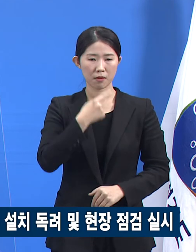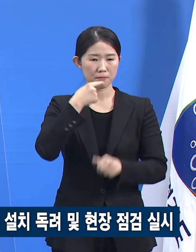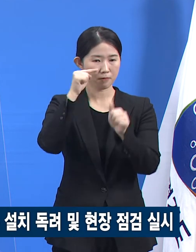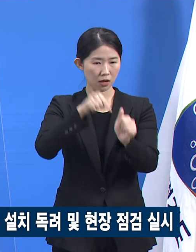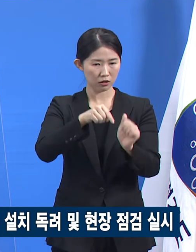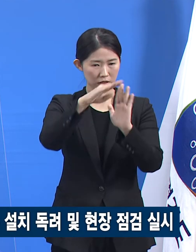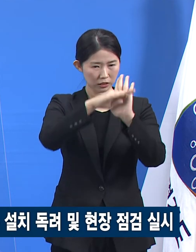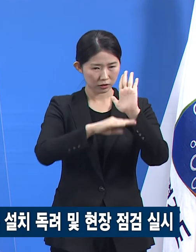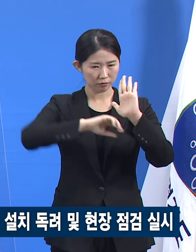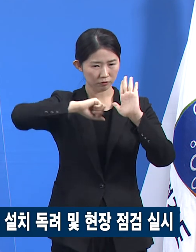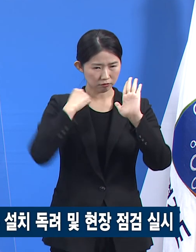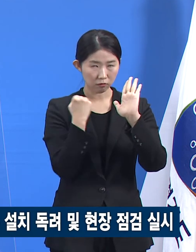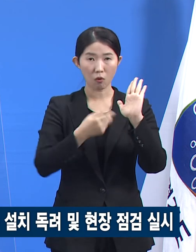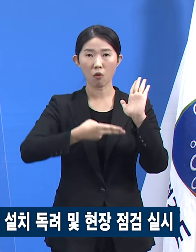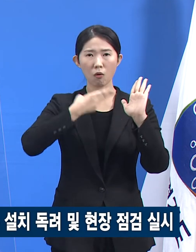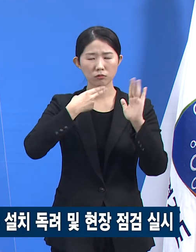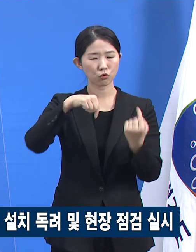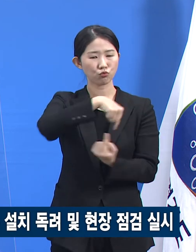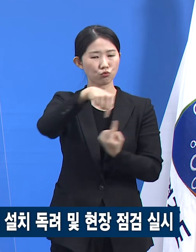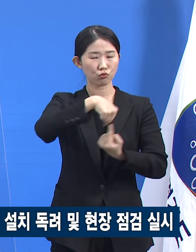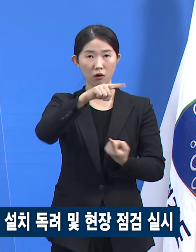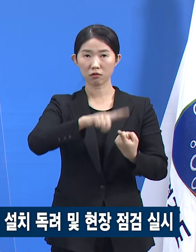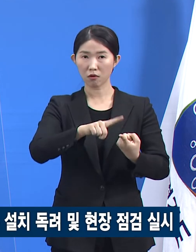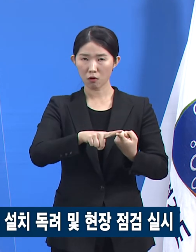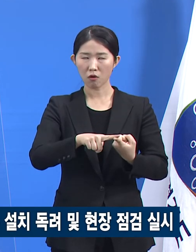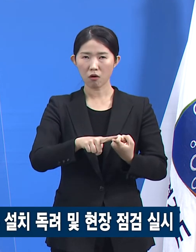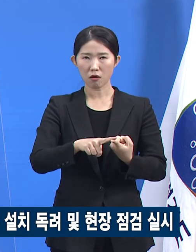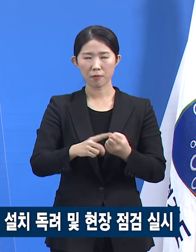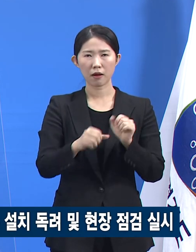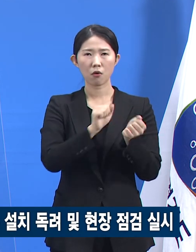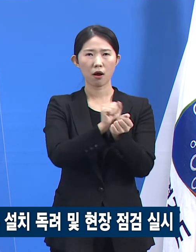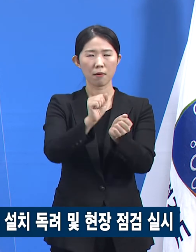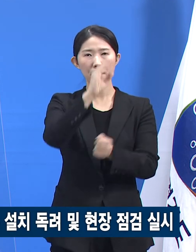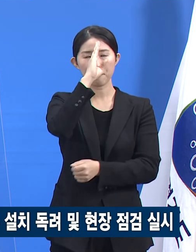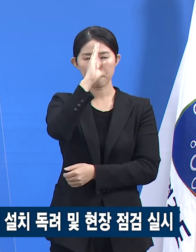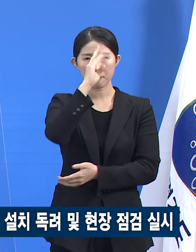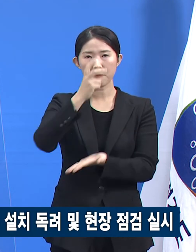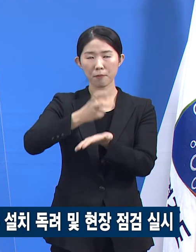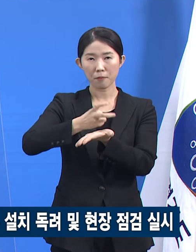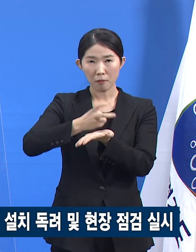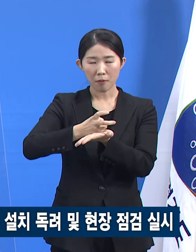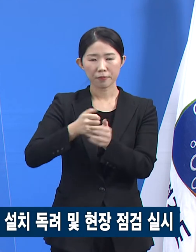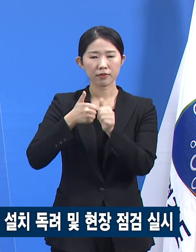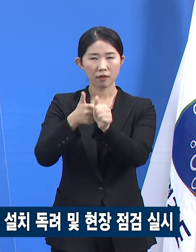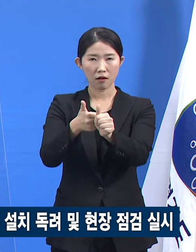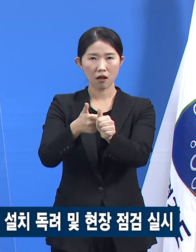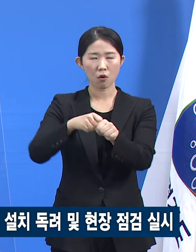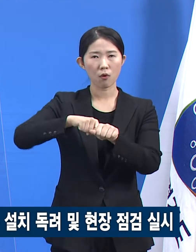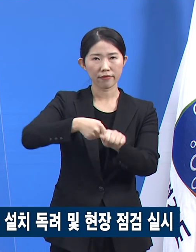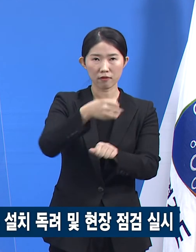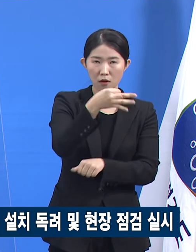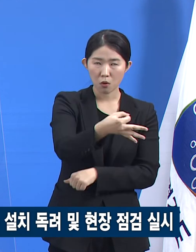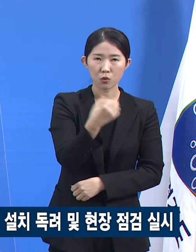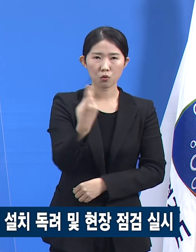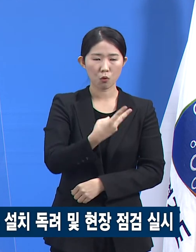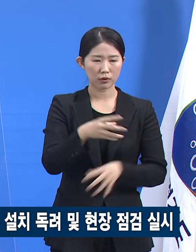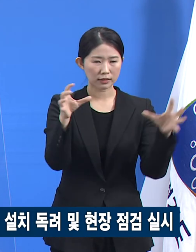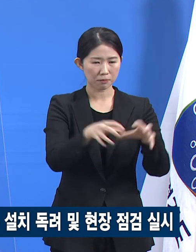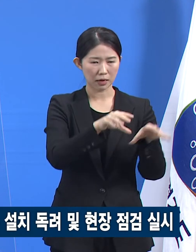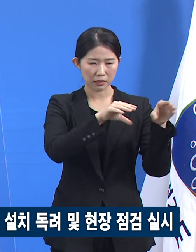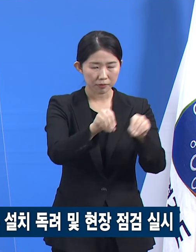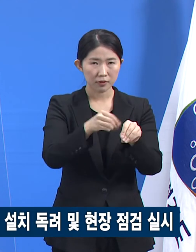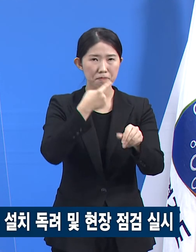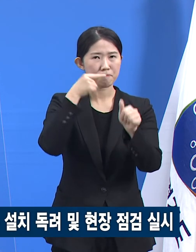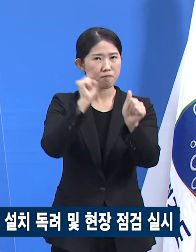감염병관리법과 체육시설법에 따라 과태료 부과, 집합금지 행정명령 등 엄정하게 조치할